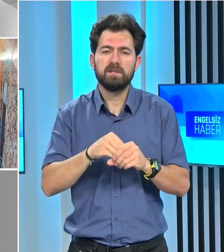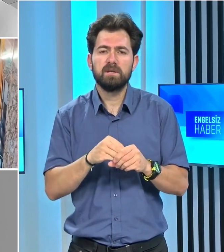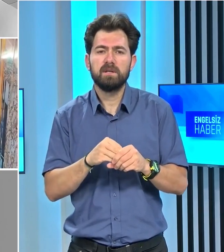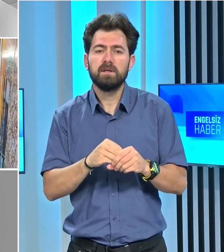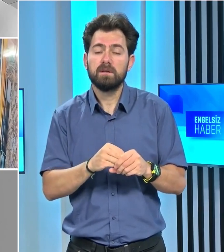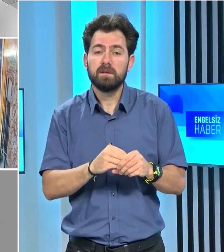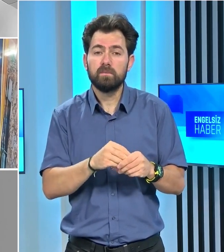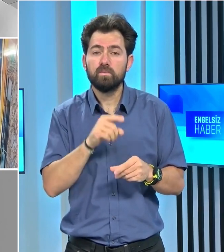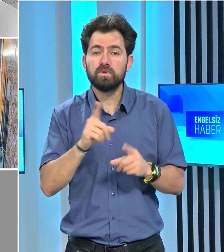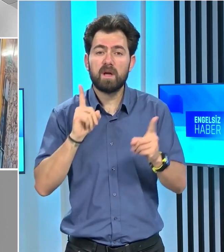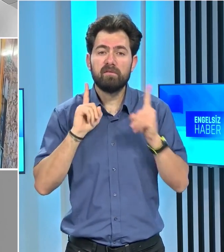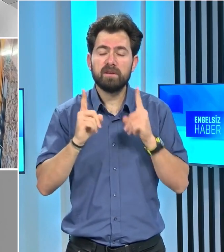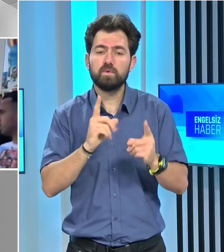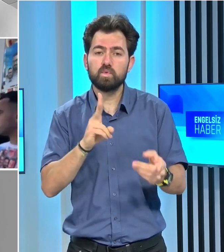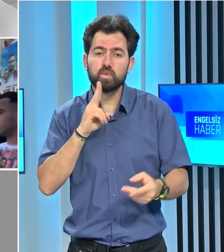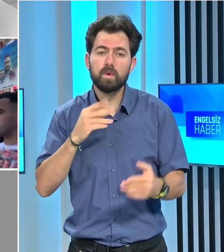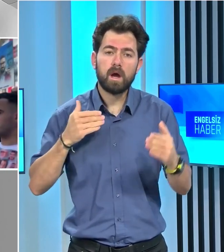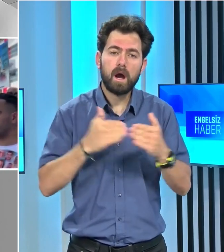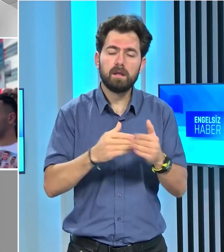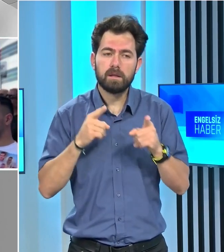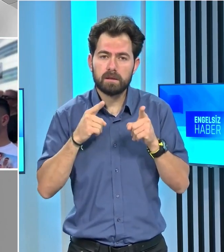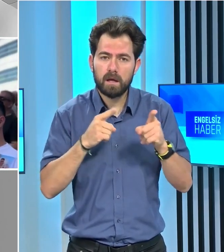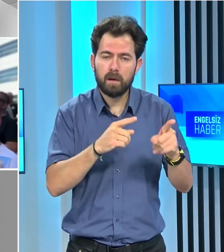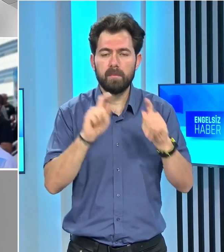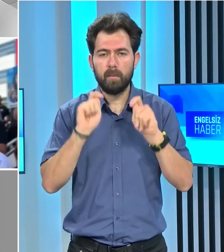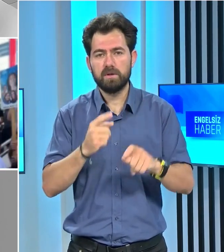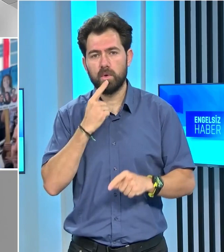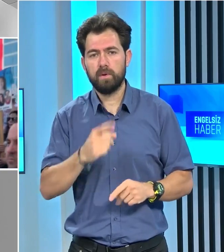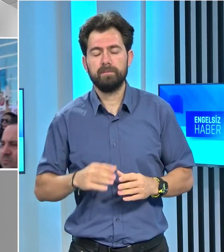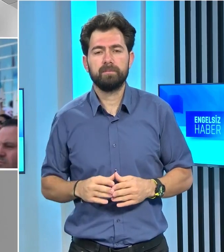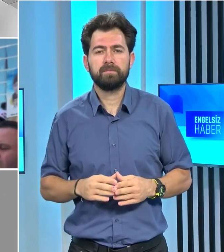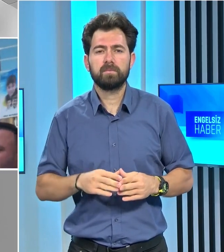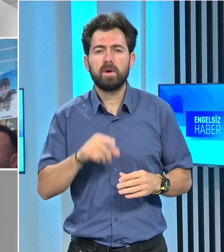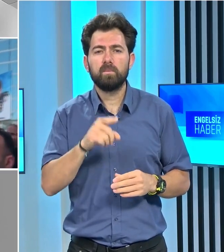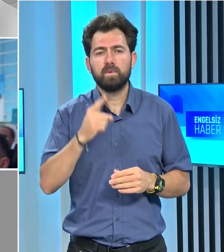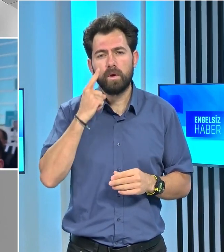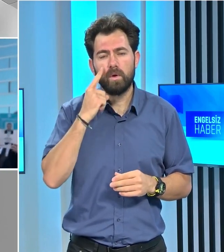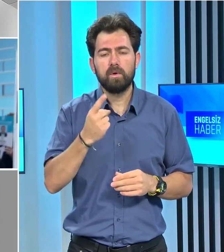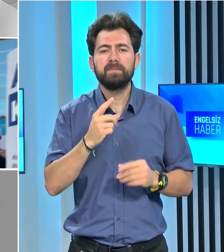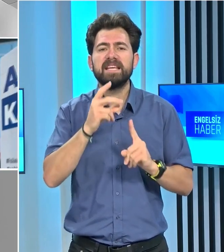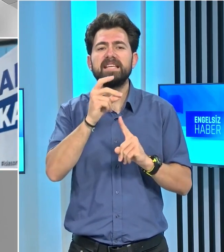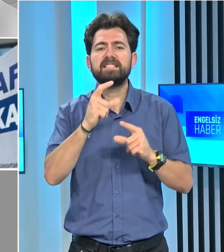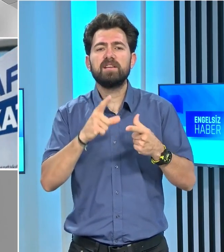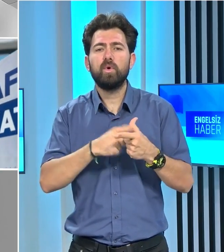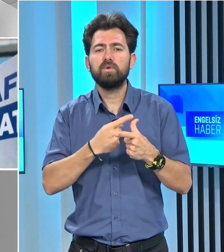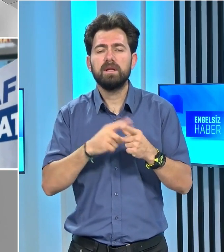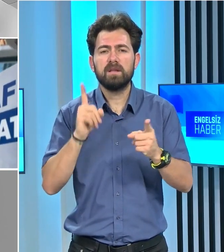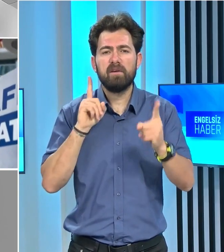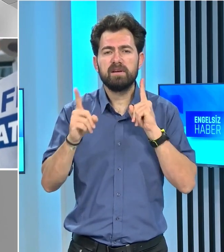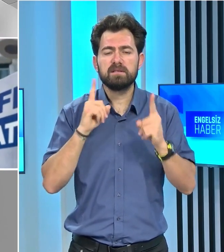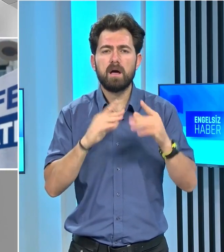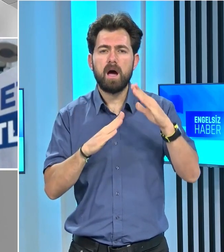ısrarla davanın sonuna kadar takipçisi olacağını vurguladı. Bu arada İSİAS Otel